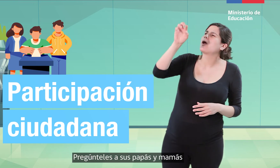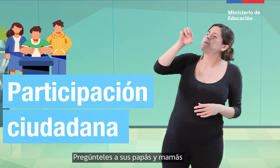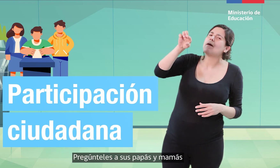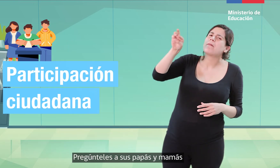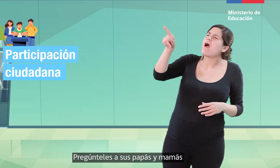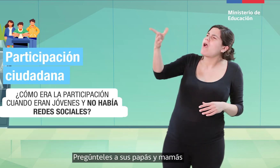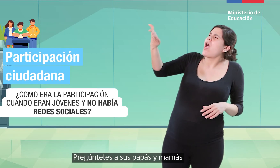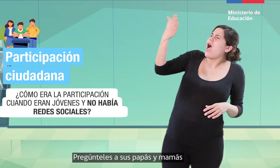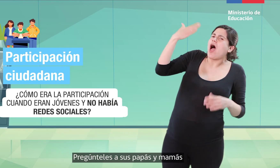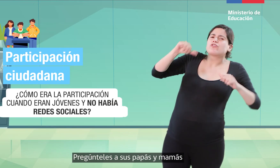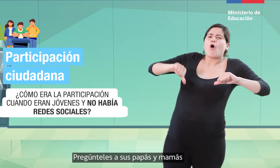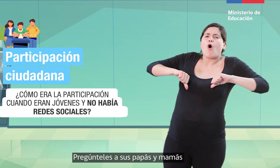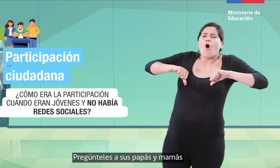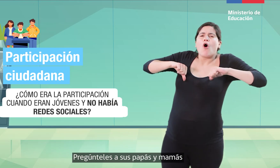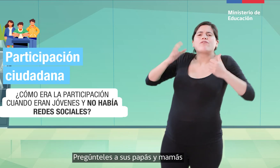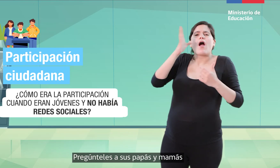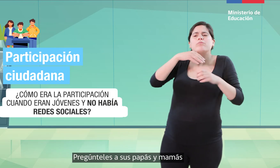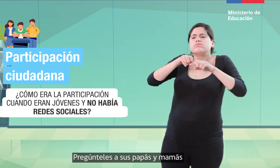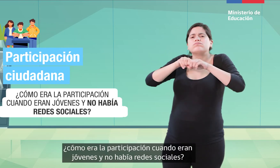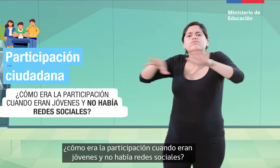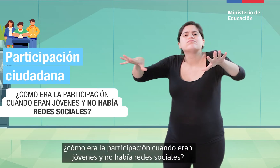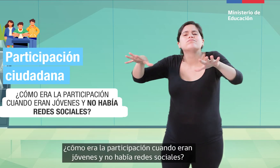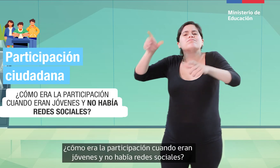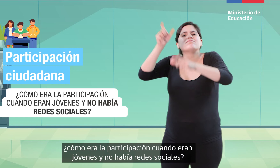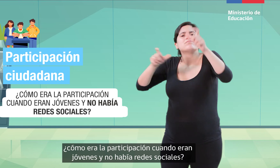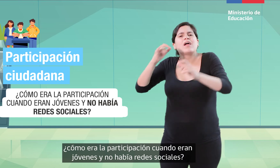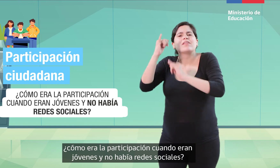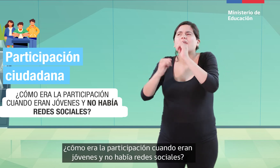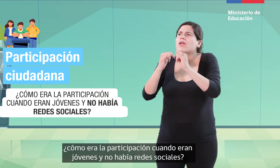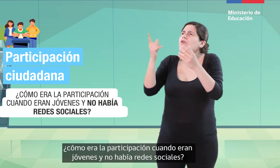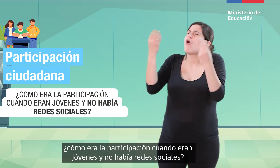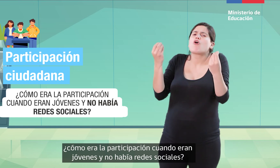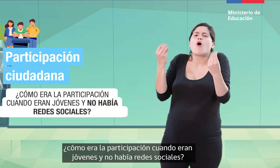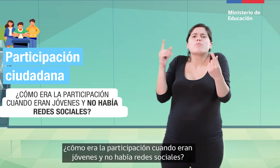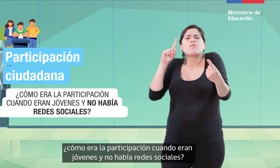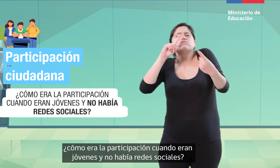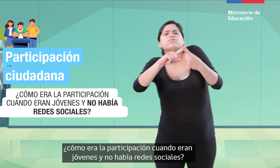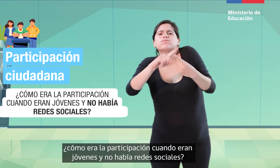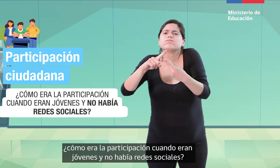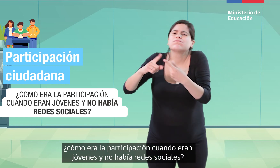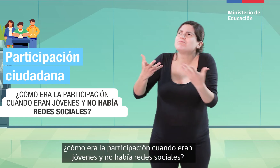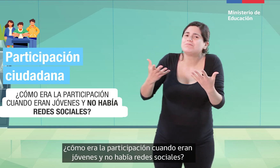Pregúntenles a sus papás y mamás cómo era la participación cuando eran jóvenes y no había redes sociales.